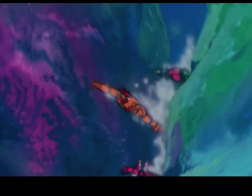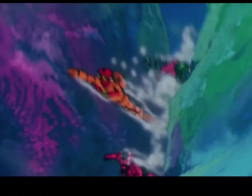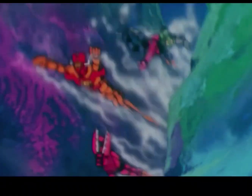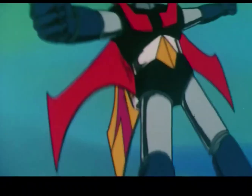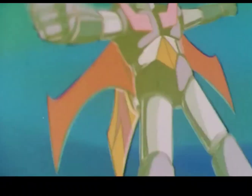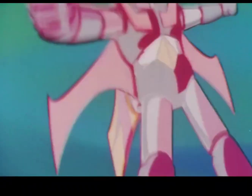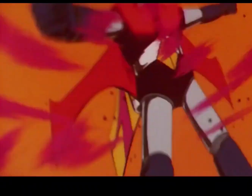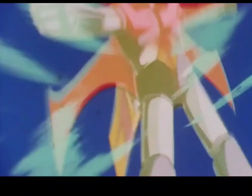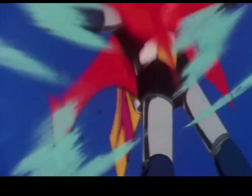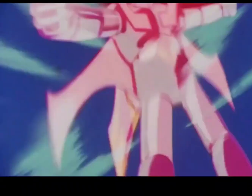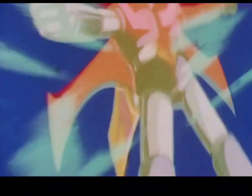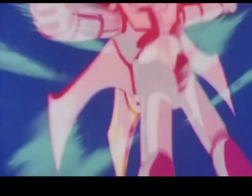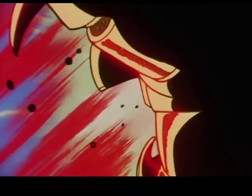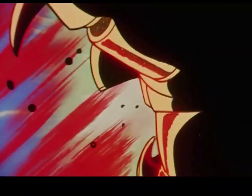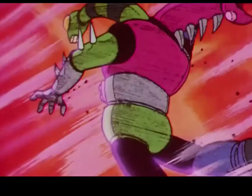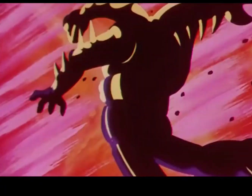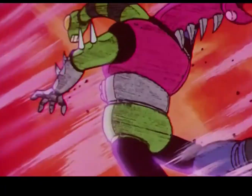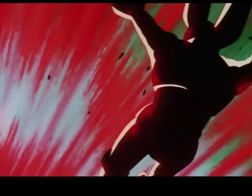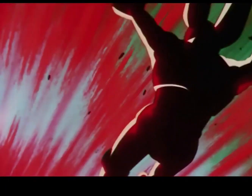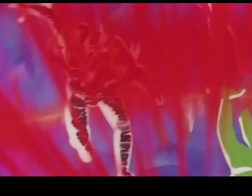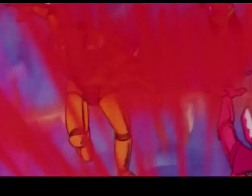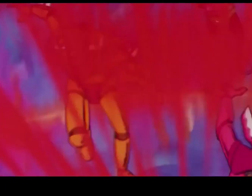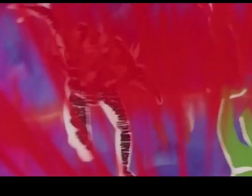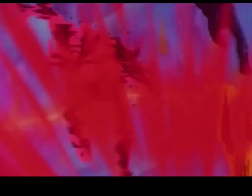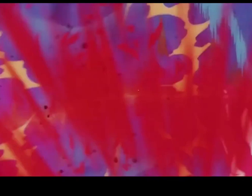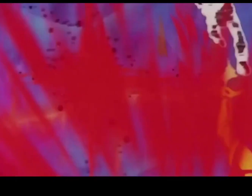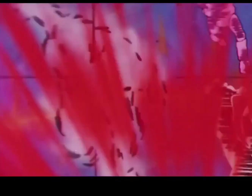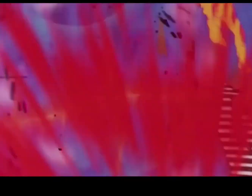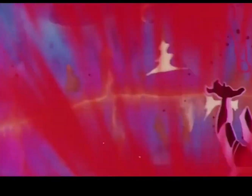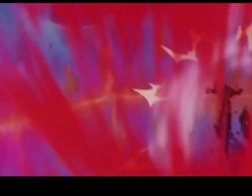Y su amor Coyi puede controlar